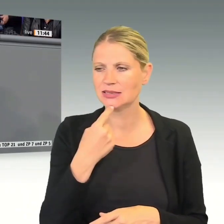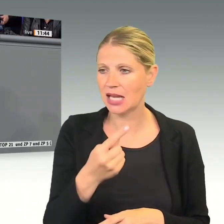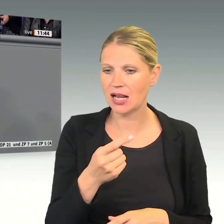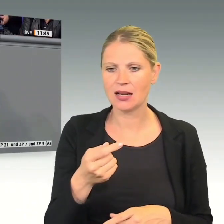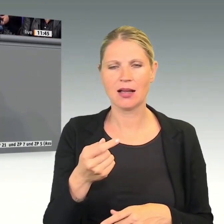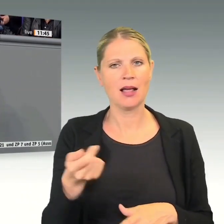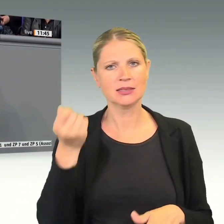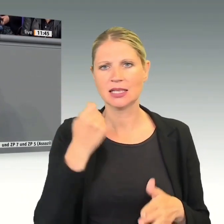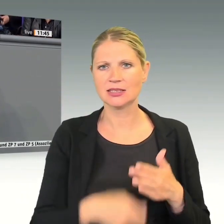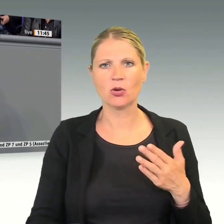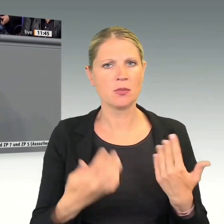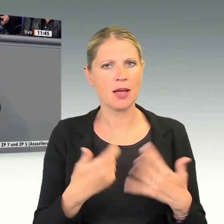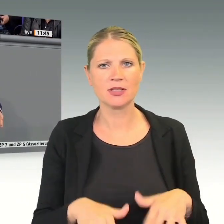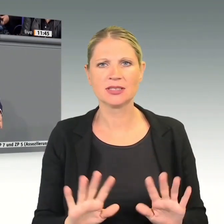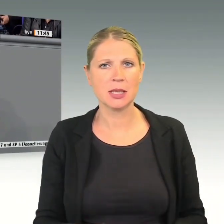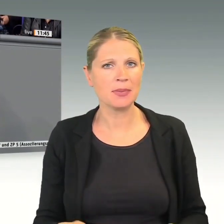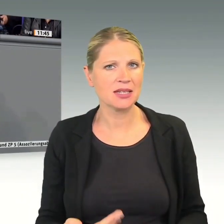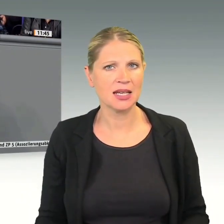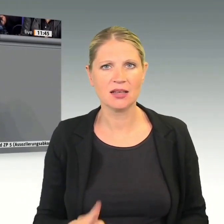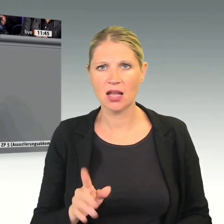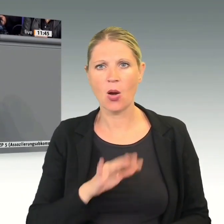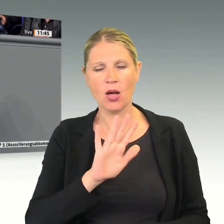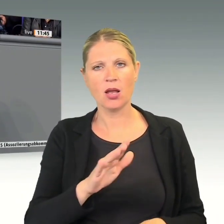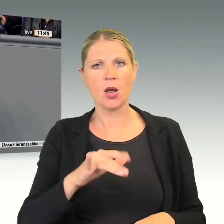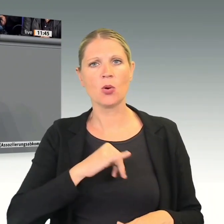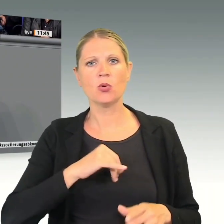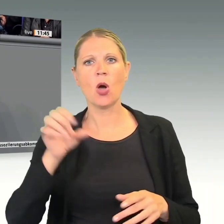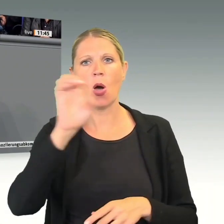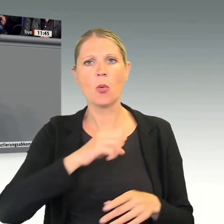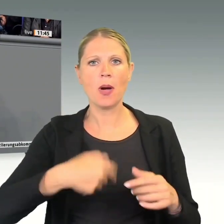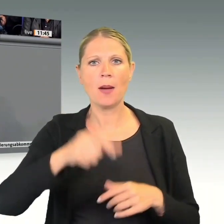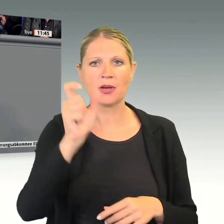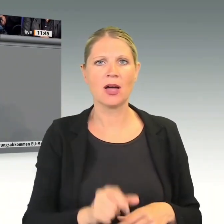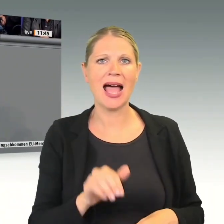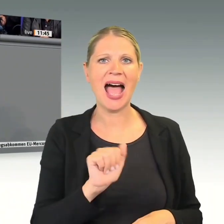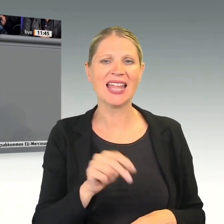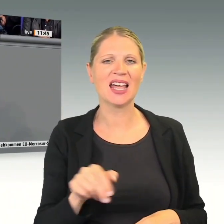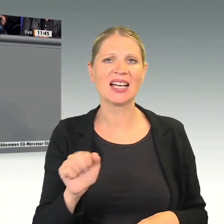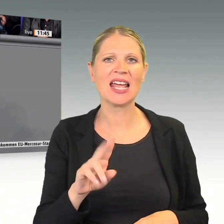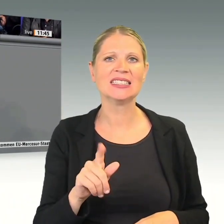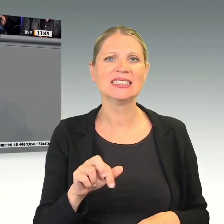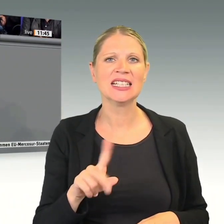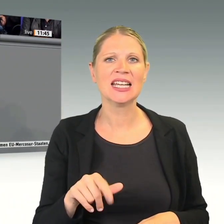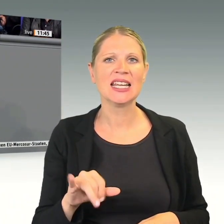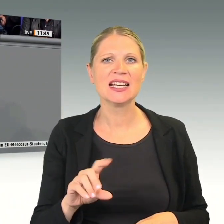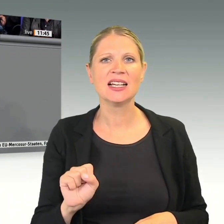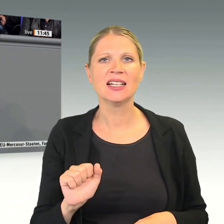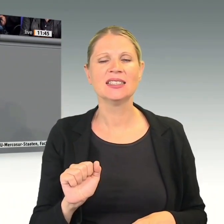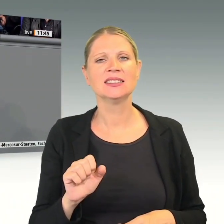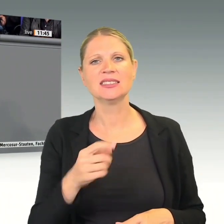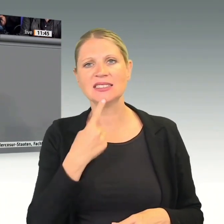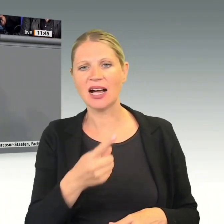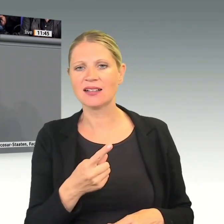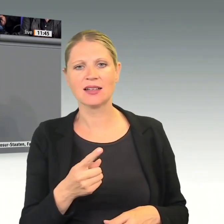selbst Ihre grüne Europaabgeordnete Anna Cavazzini sagt, ich zitiere, es bleibt leider bei einem zahnlosen